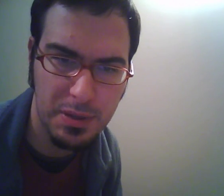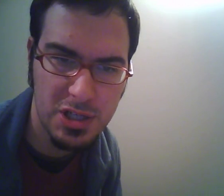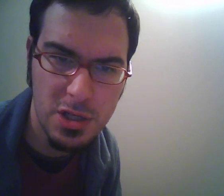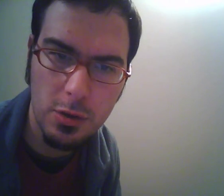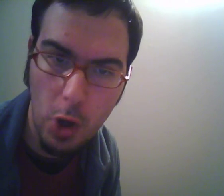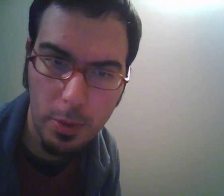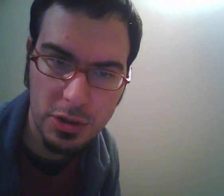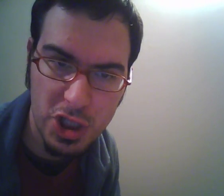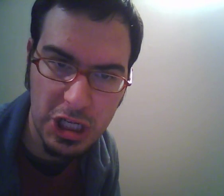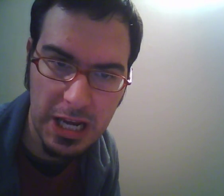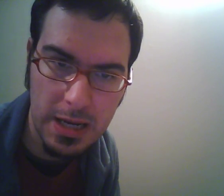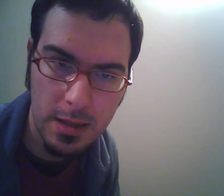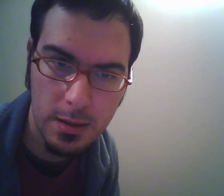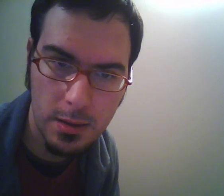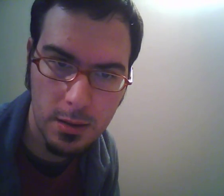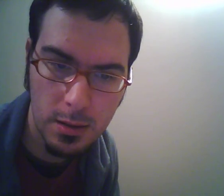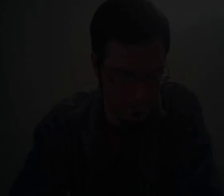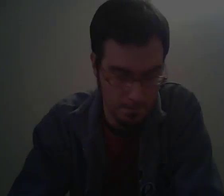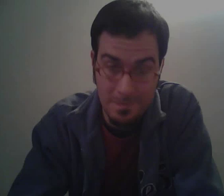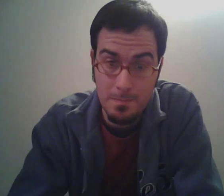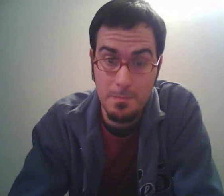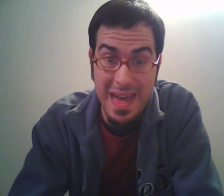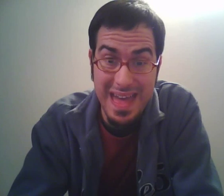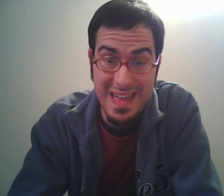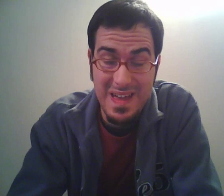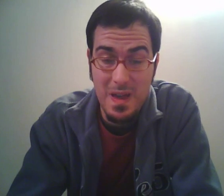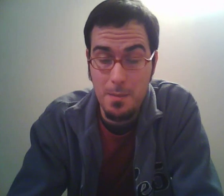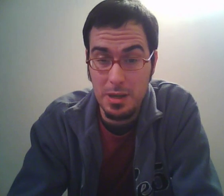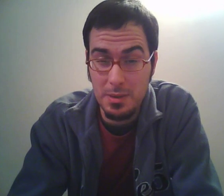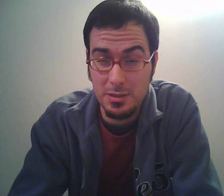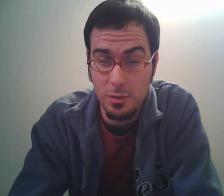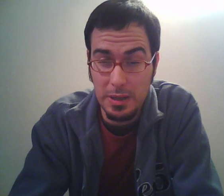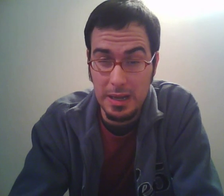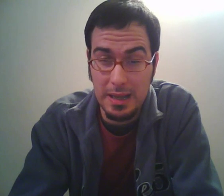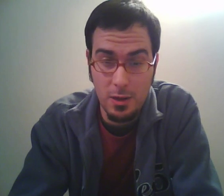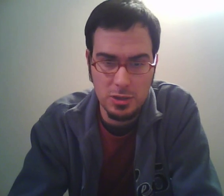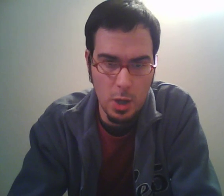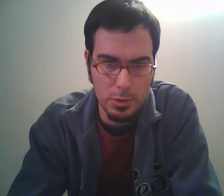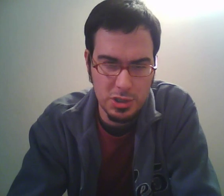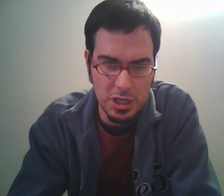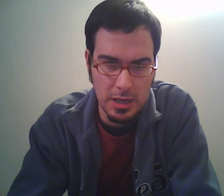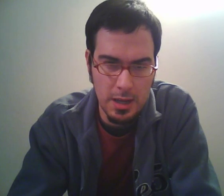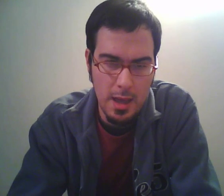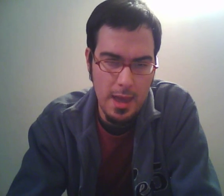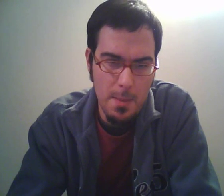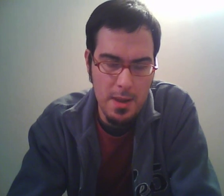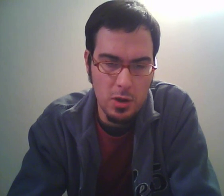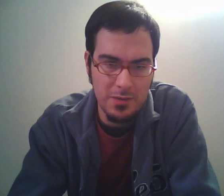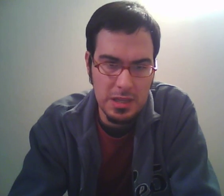preciso Robot Chicken? Beh, prima di scoprire che cos'è Robot Chicken, è meglio chi vi